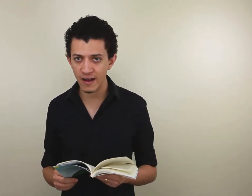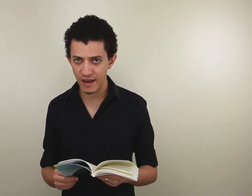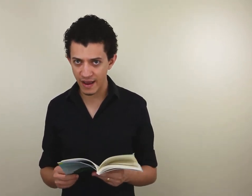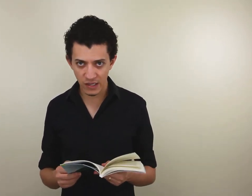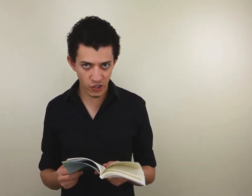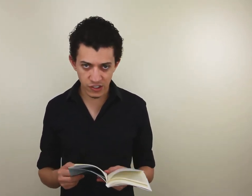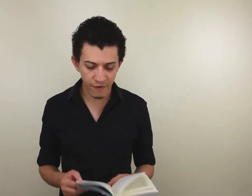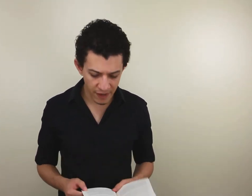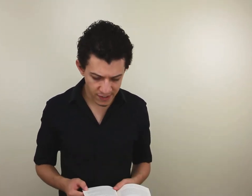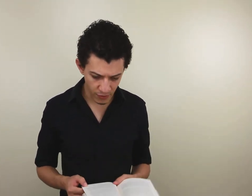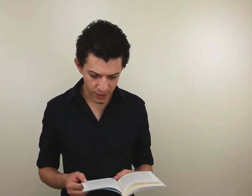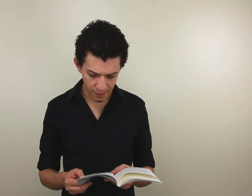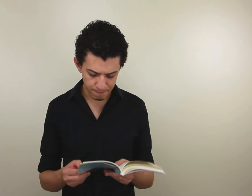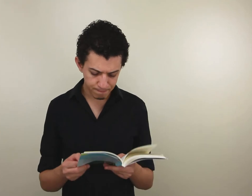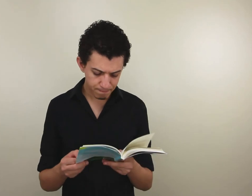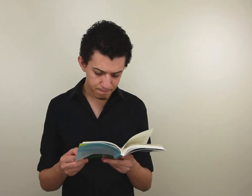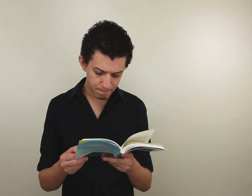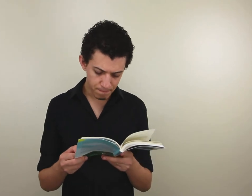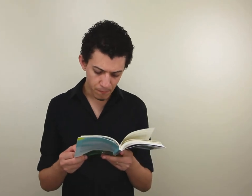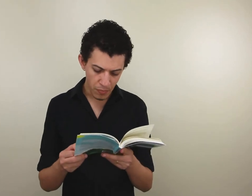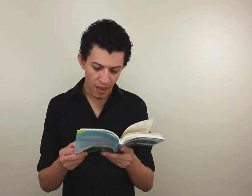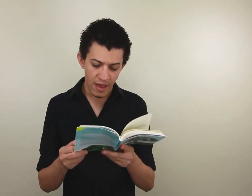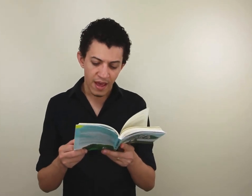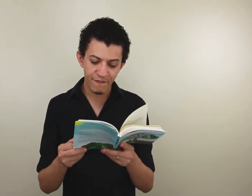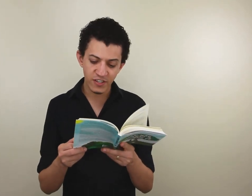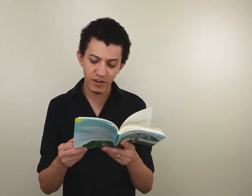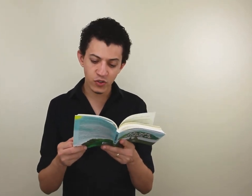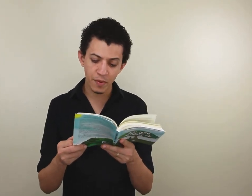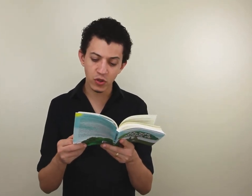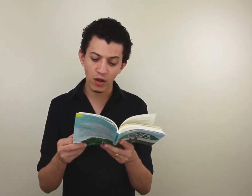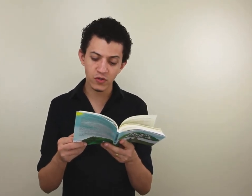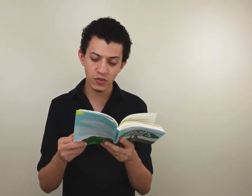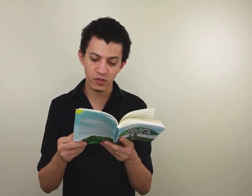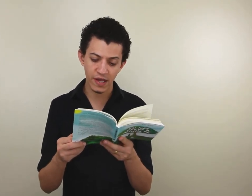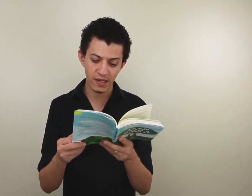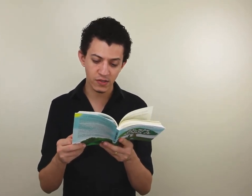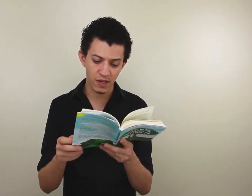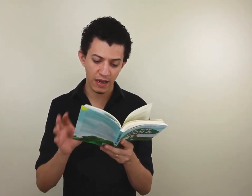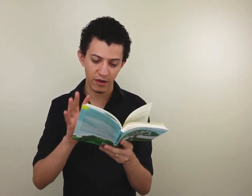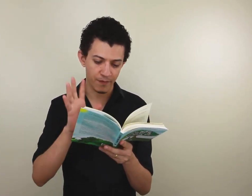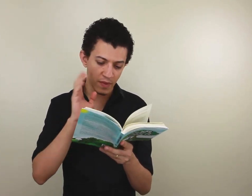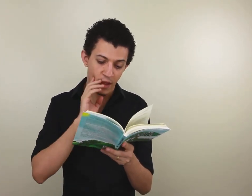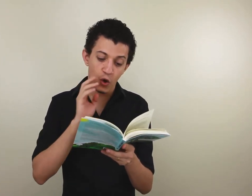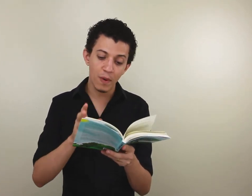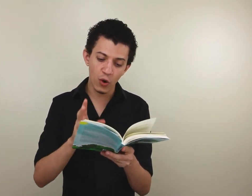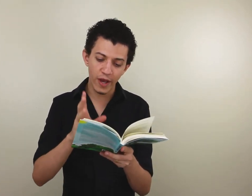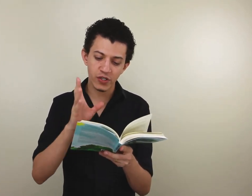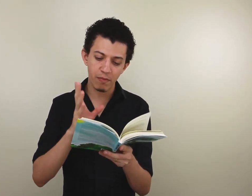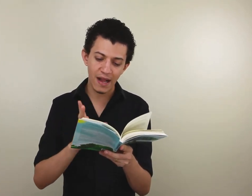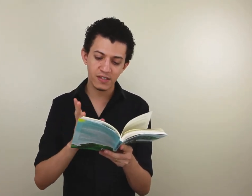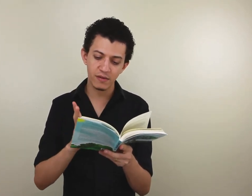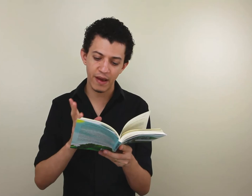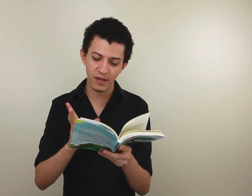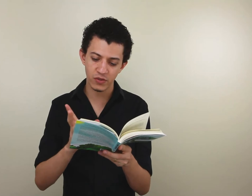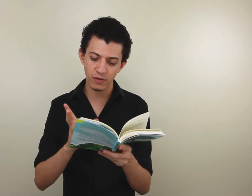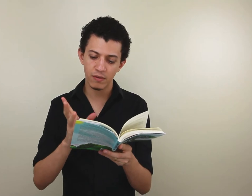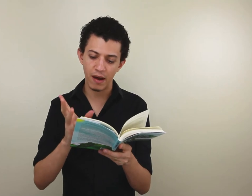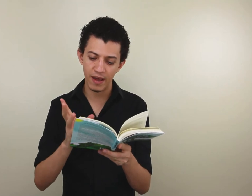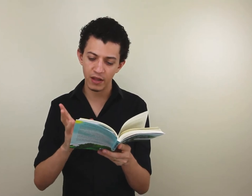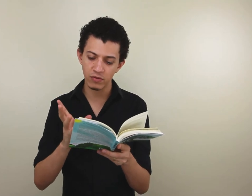essa nossa reflexão aqui. Refletiram sobre todos os sucessos, aqui, ó. Numa noite, Madison e Madison Barreto